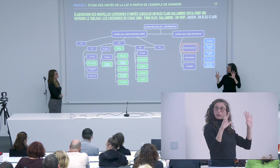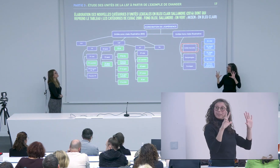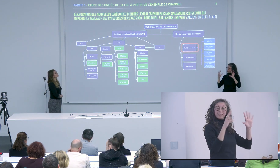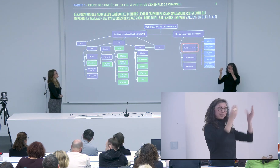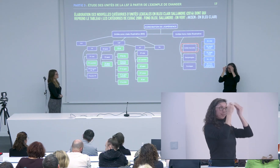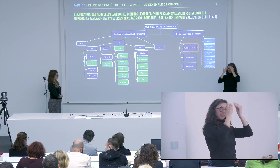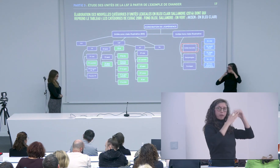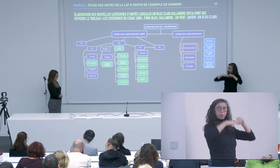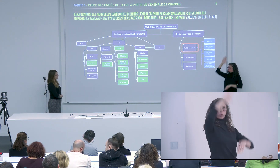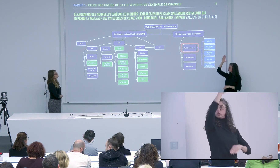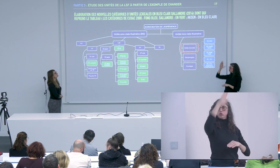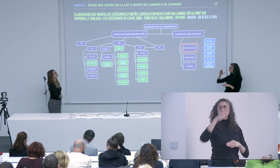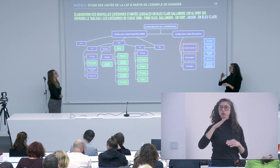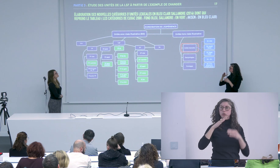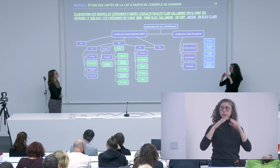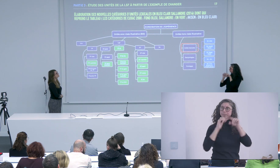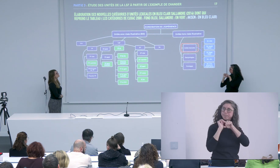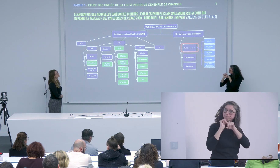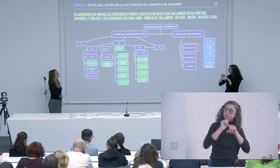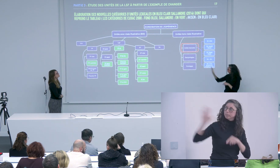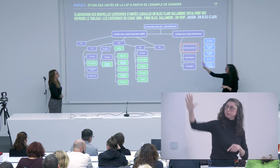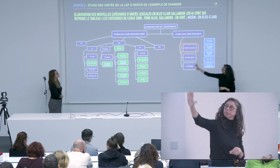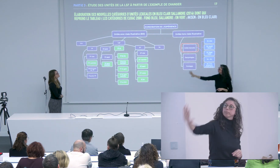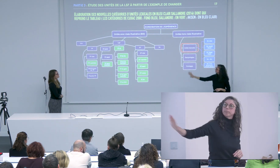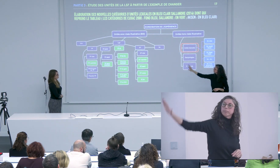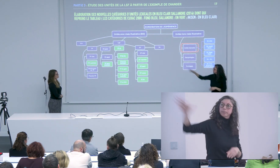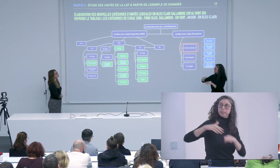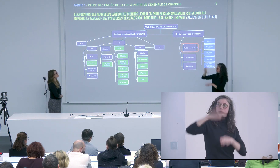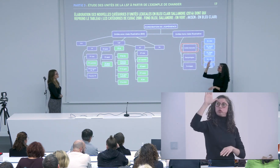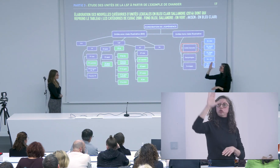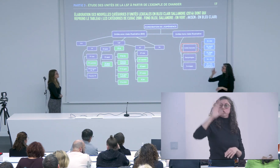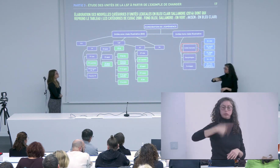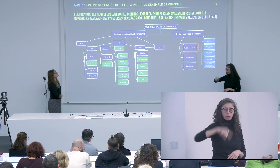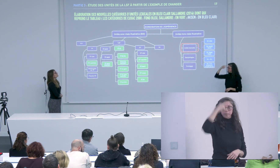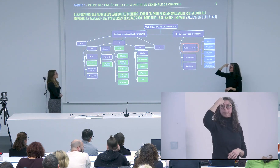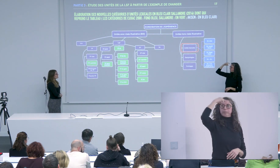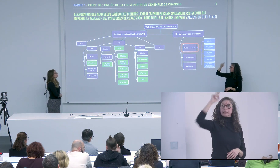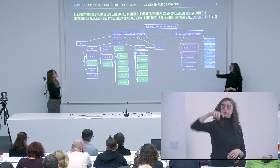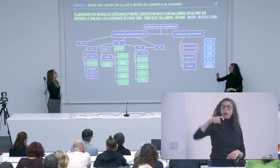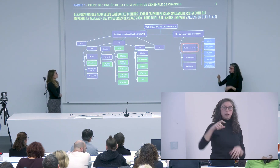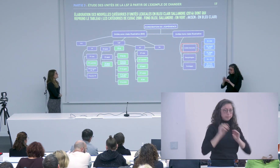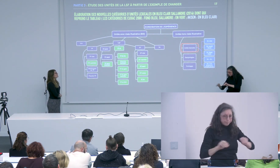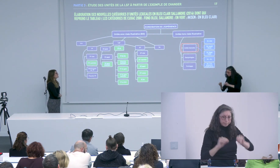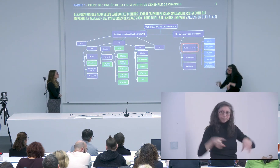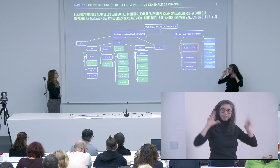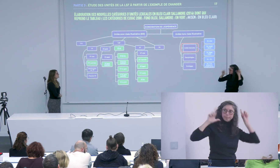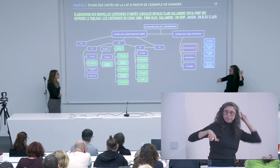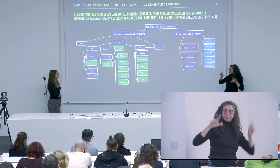les personnes sourdes ici qui ont fait ici leur formation à Paris 8